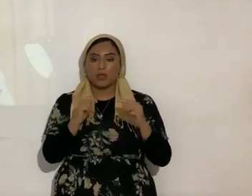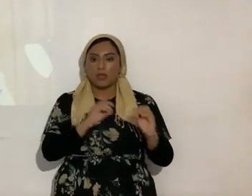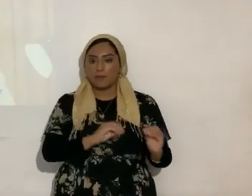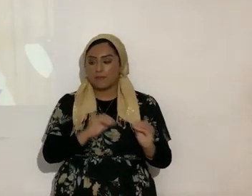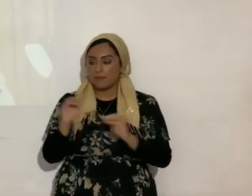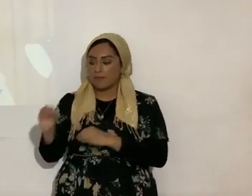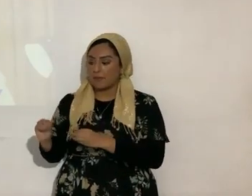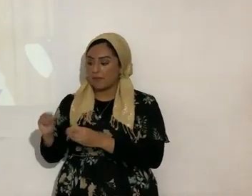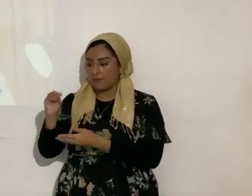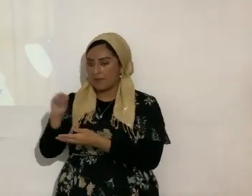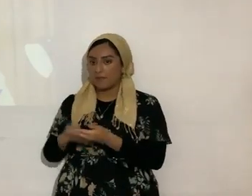en computadora y demás